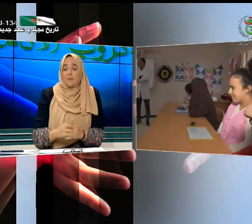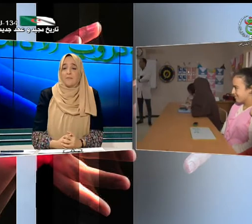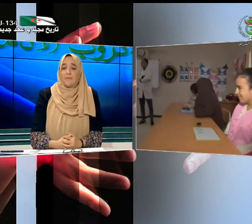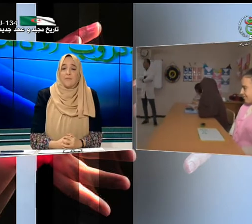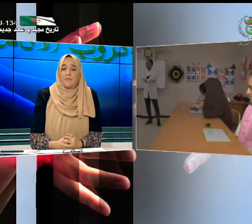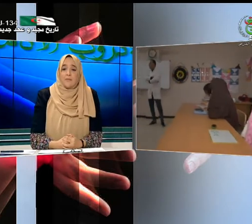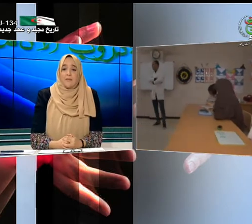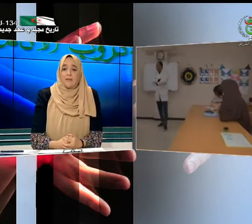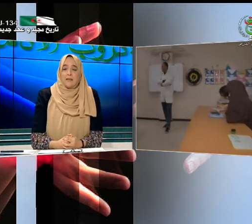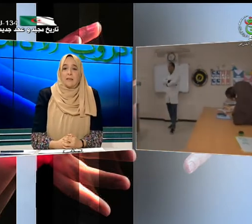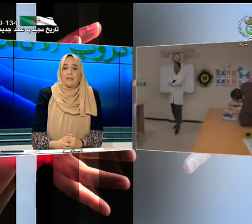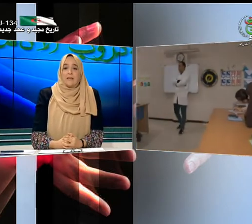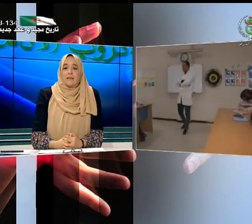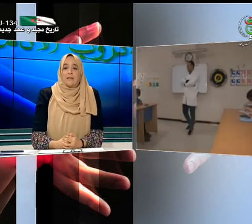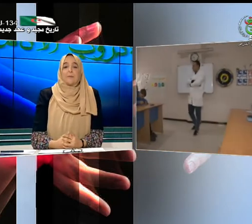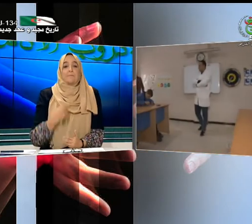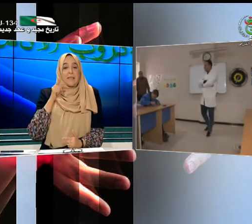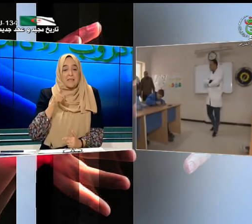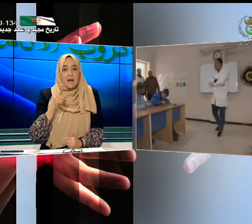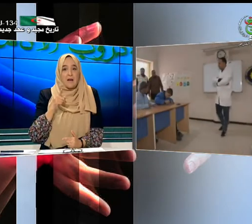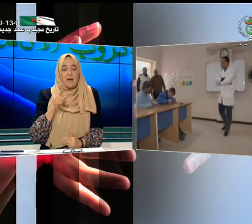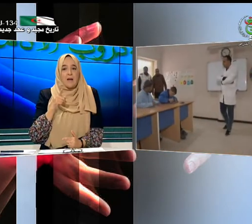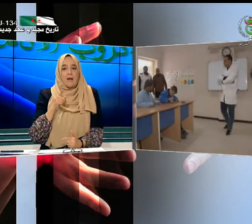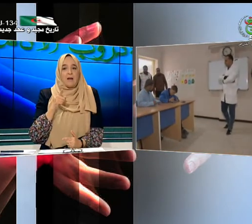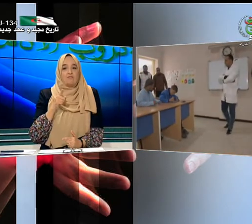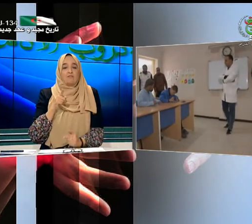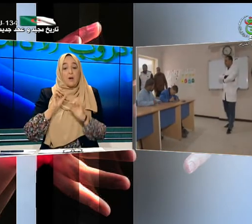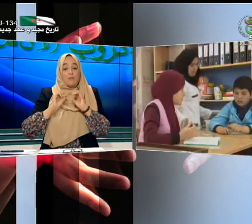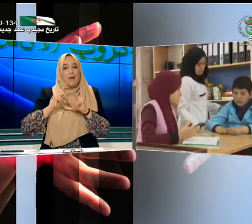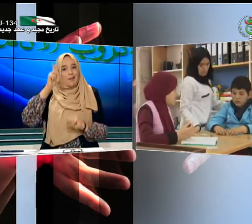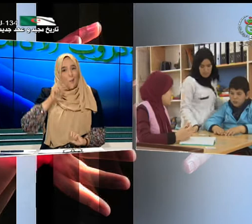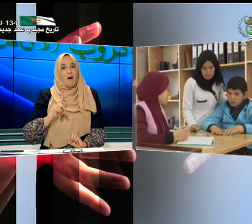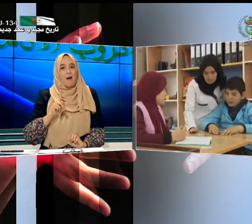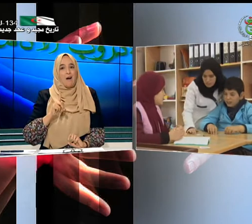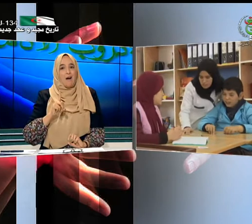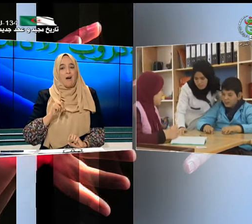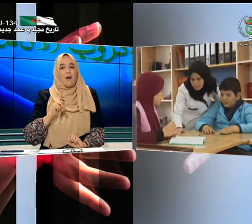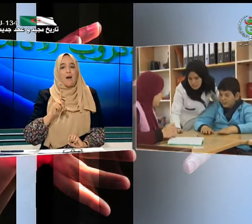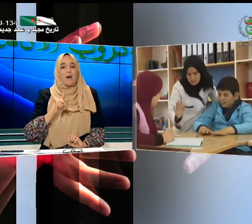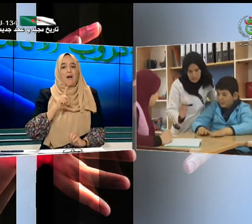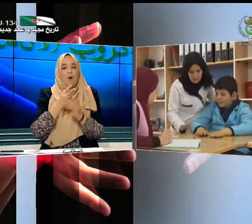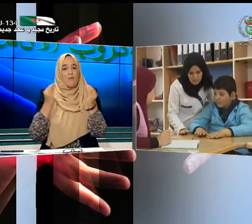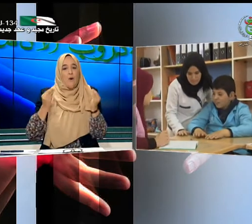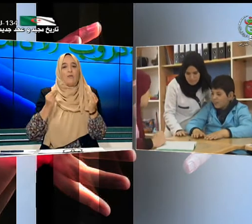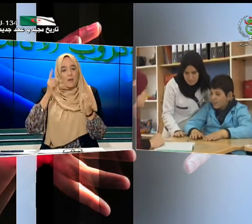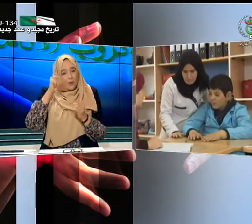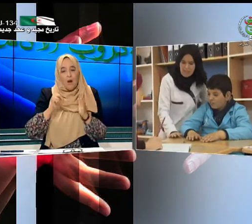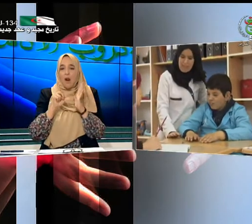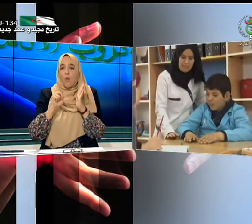التعليم حق يكفله الدستور لكل طفل جزائري مع مراعاة مبدأ تكافؤ الفرص